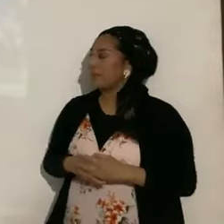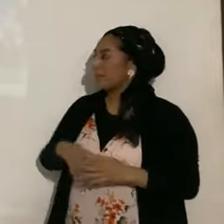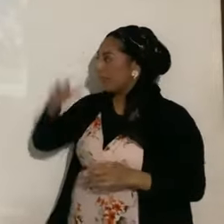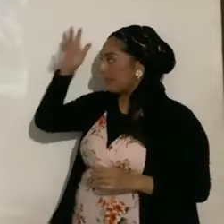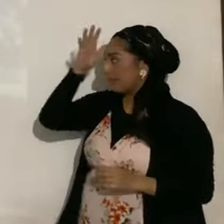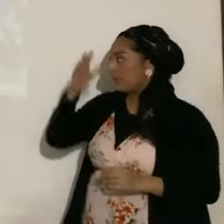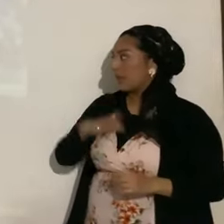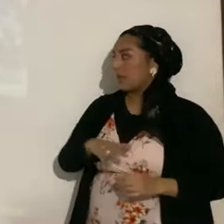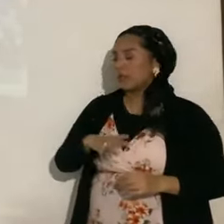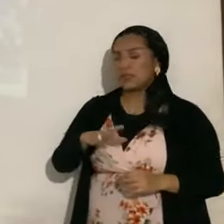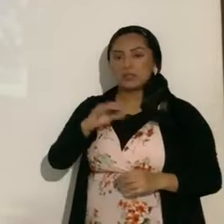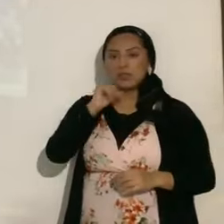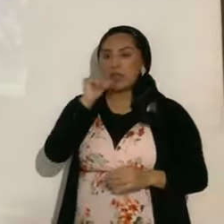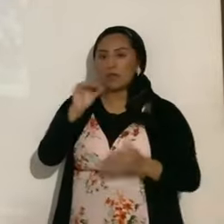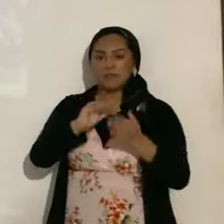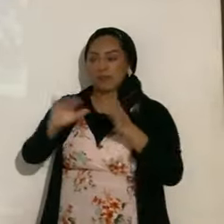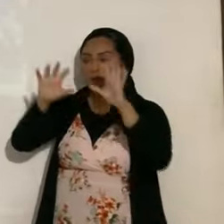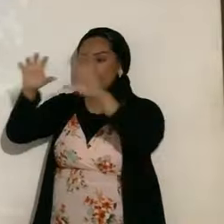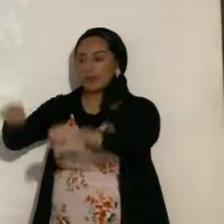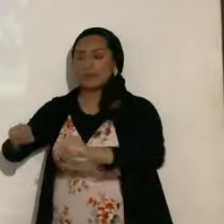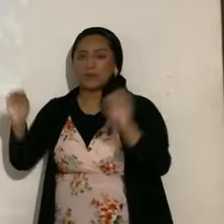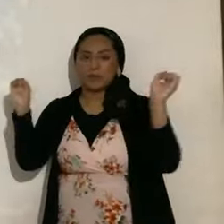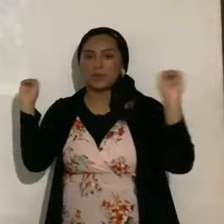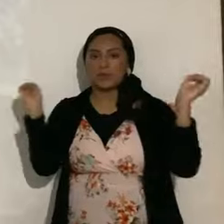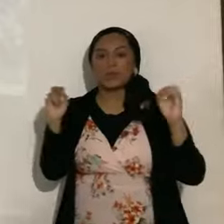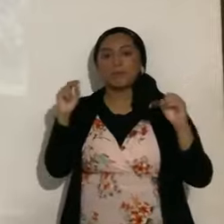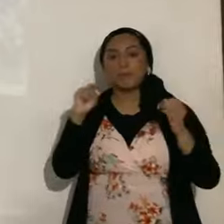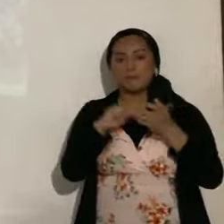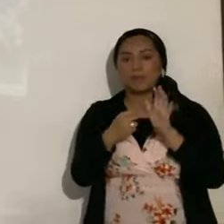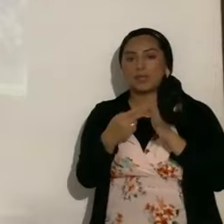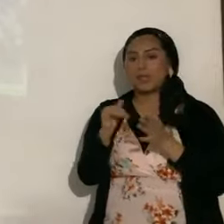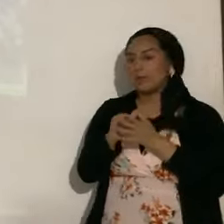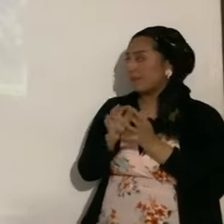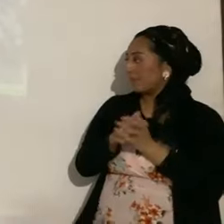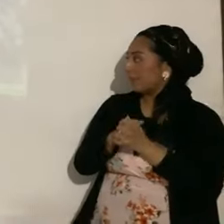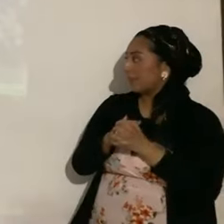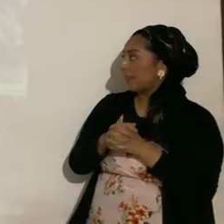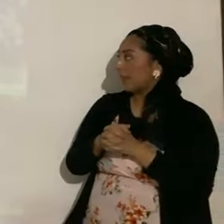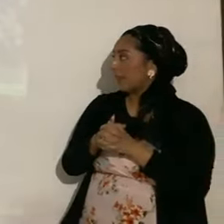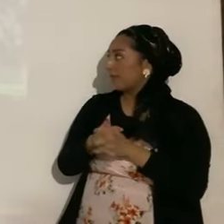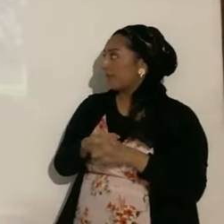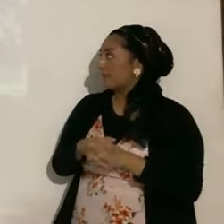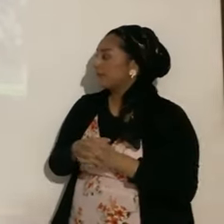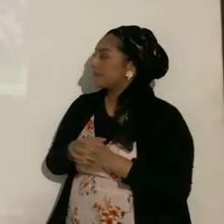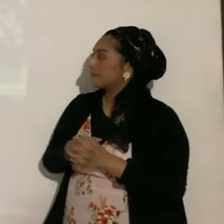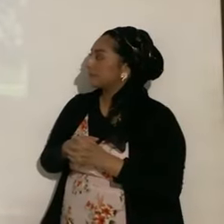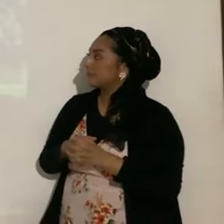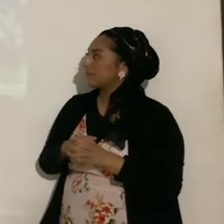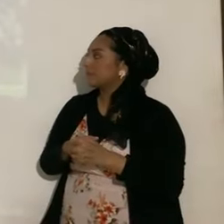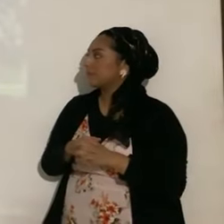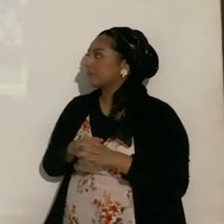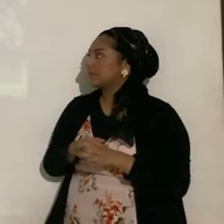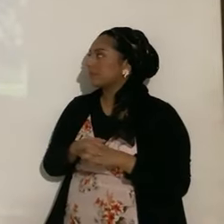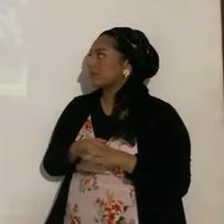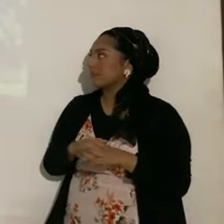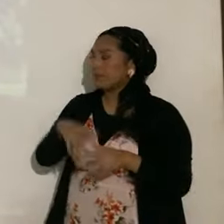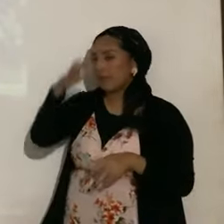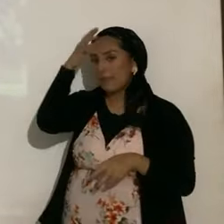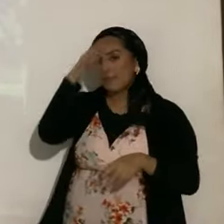que no se dejaron pescar, en pocas palabras significa eso. Los hombres que no se dejaron pescar, los hombres que no se quisieron